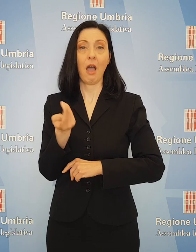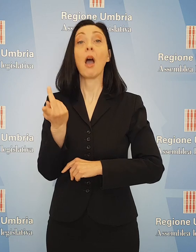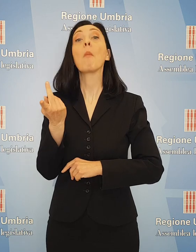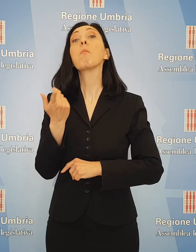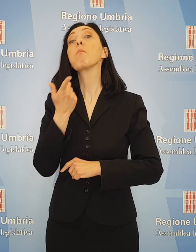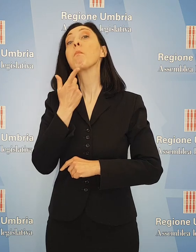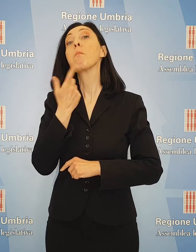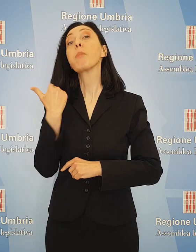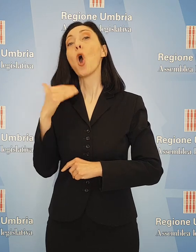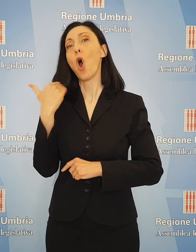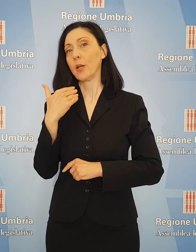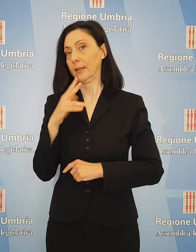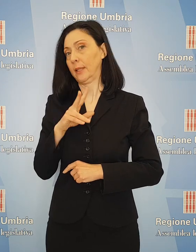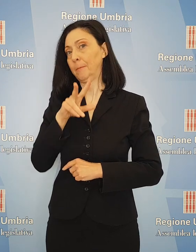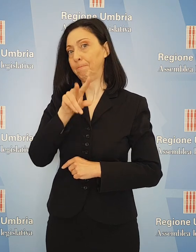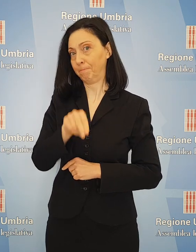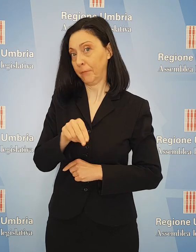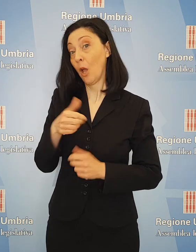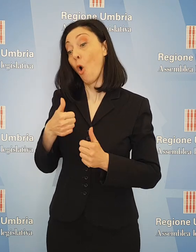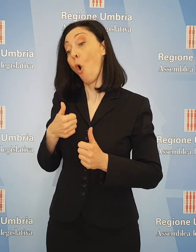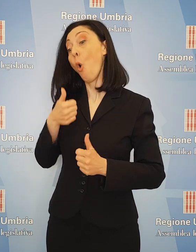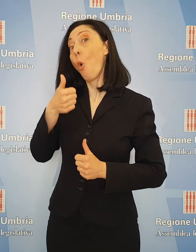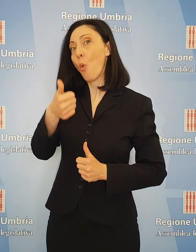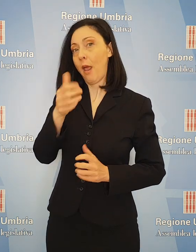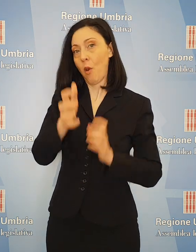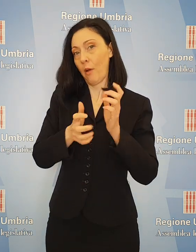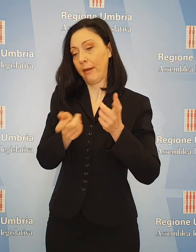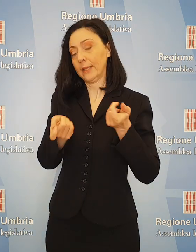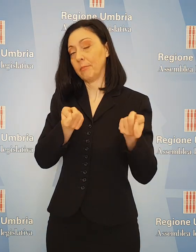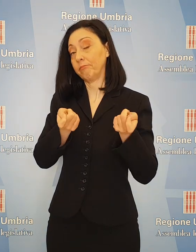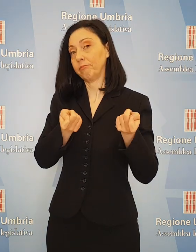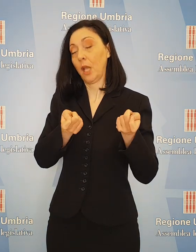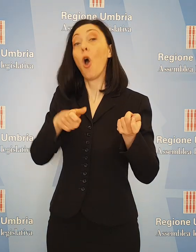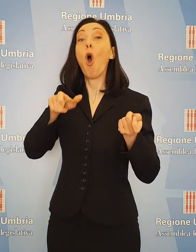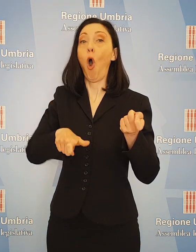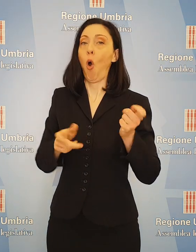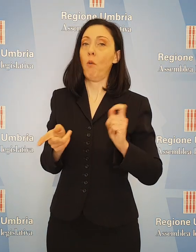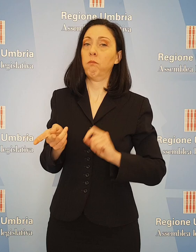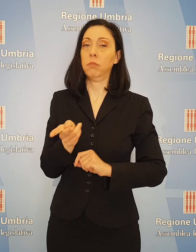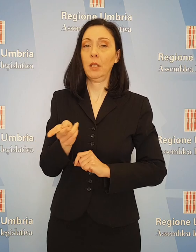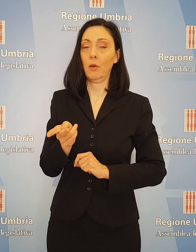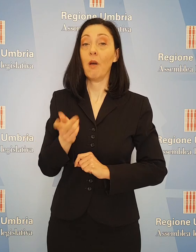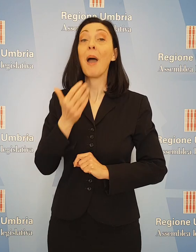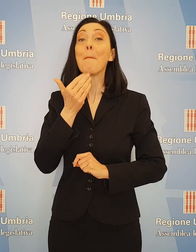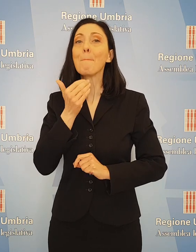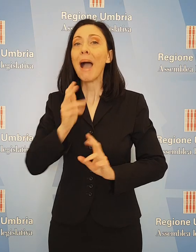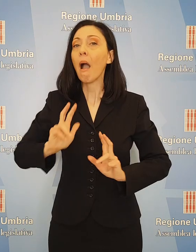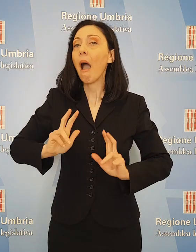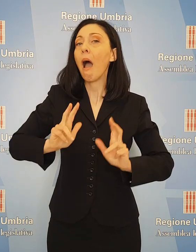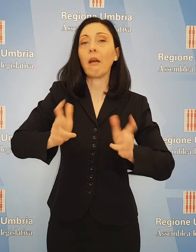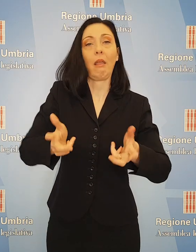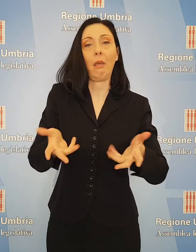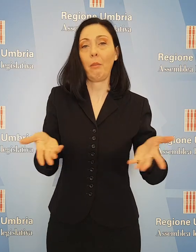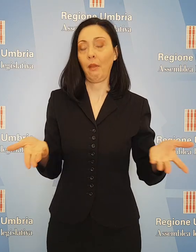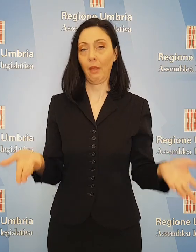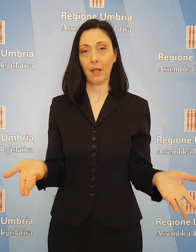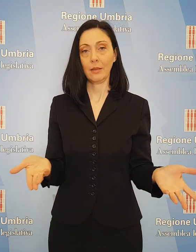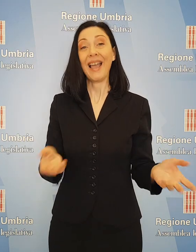ha sottolineato Porzi, dopo un anno di gestione di una crisi. Mancano le basi per la ripresa. Serve uno sguardo di